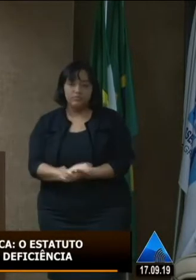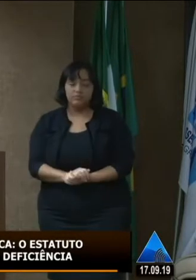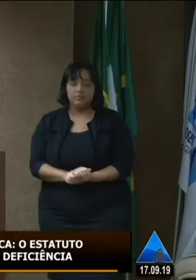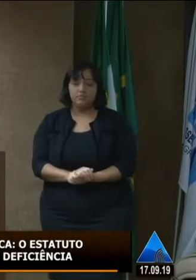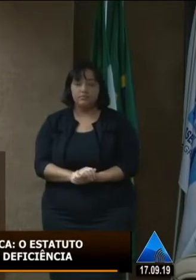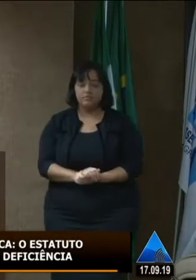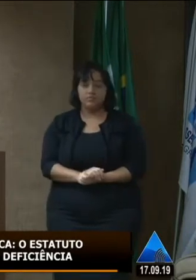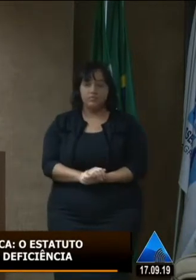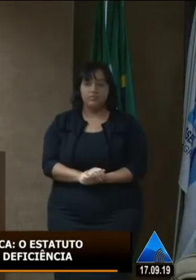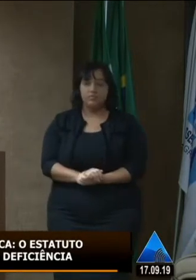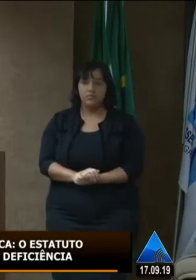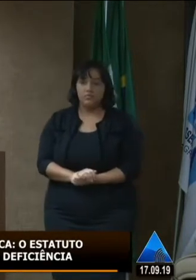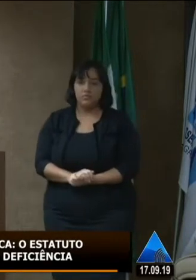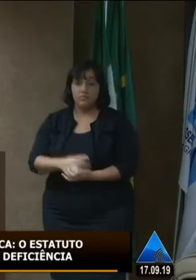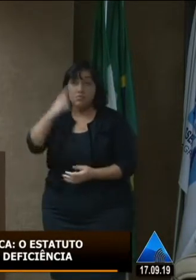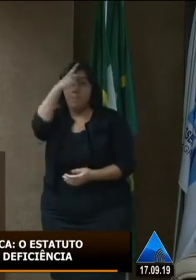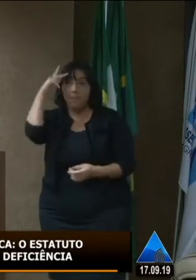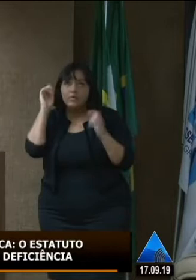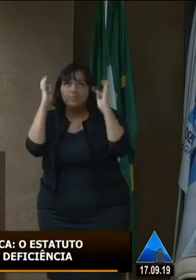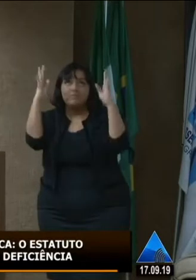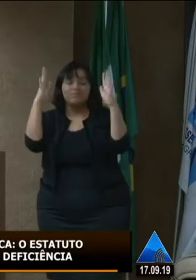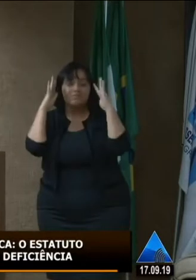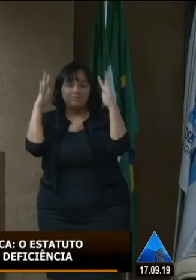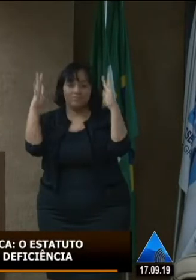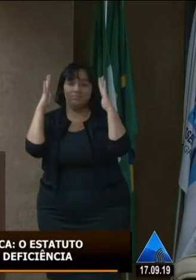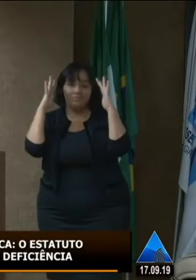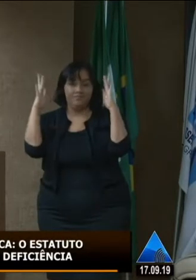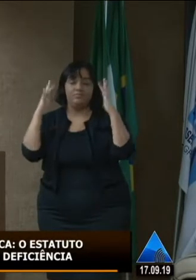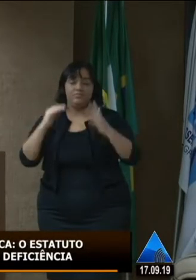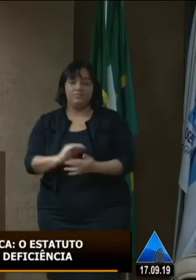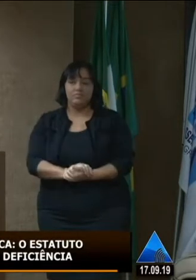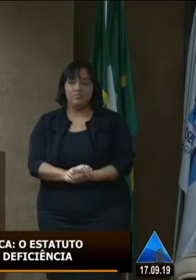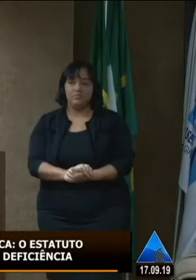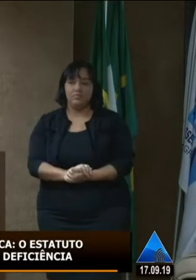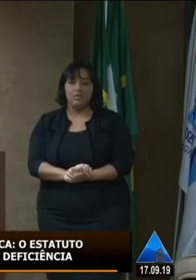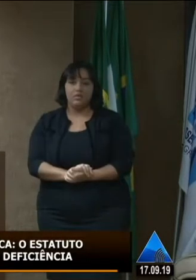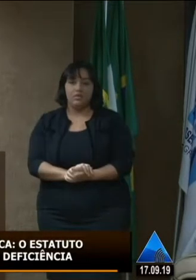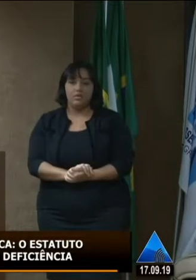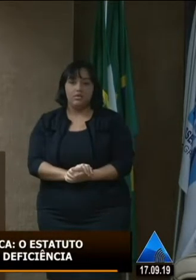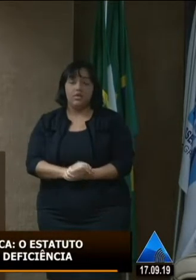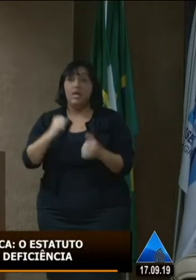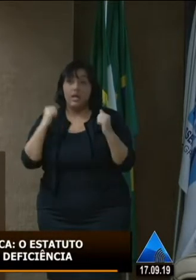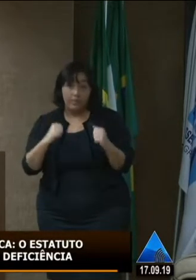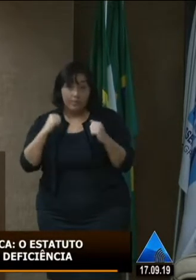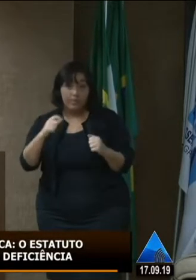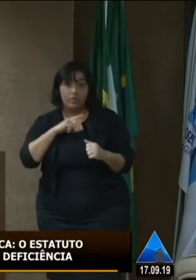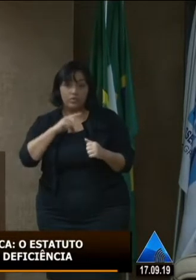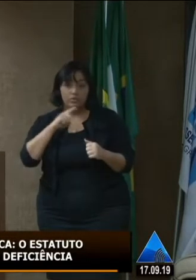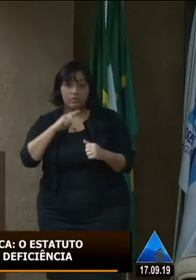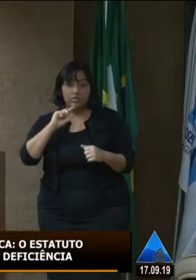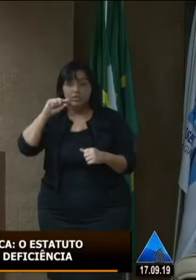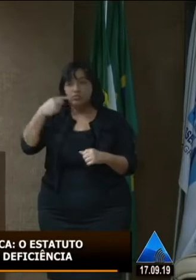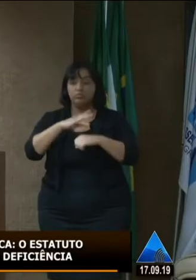que uma pessoa dentro do transtorno do espectro autista não inviabiliza ela de ter outra deficiência e vice-versa